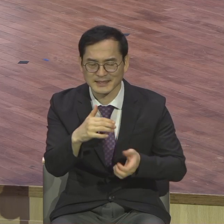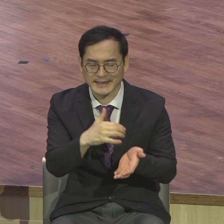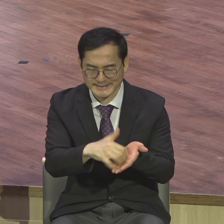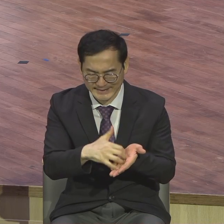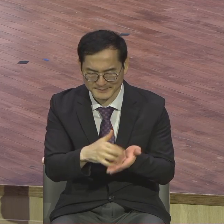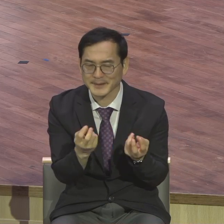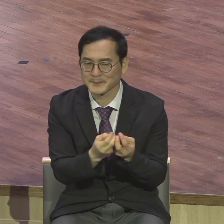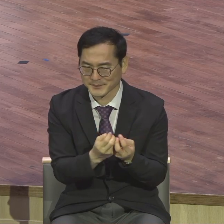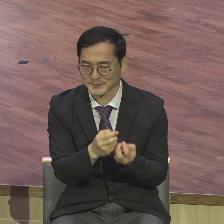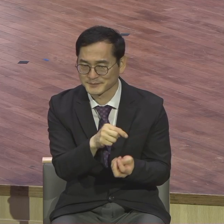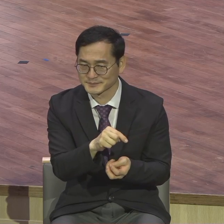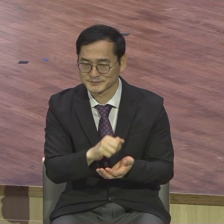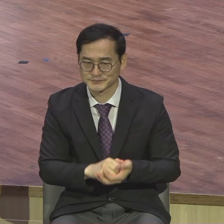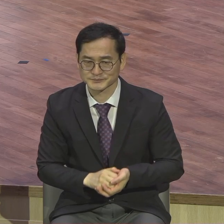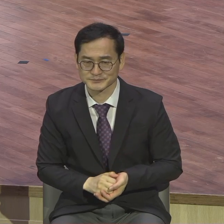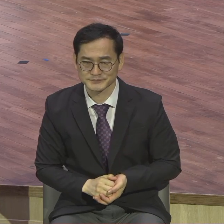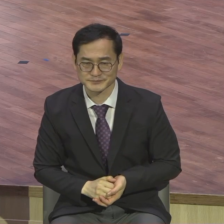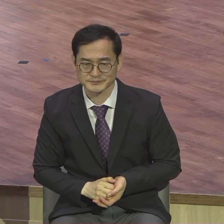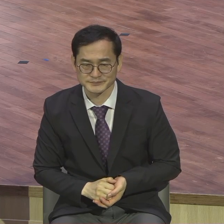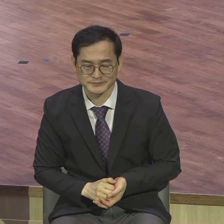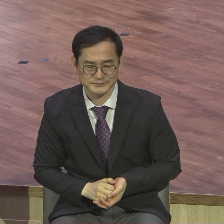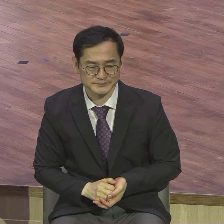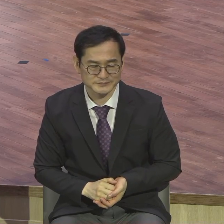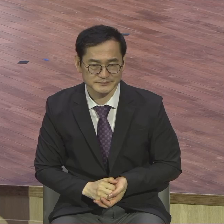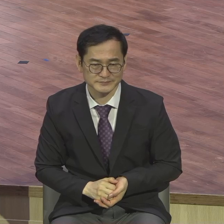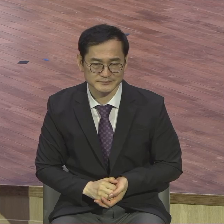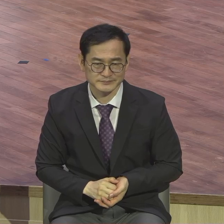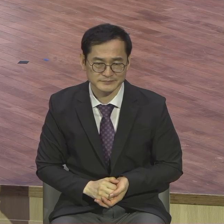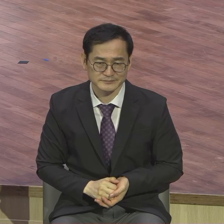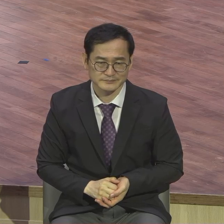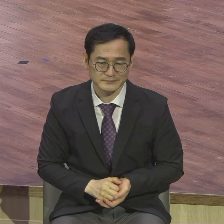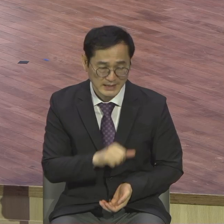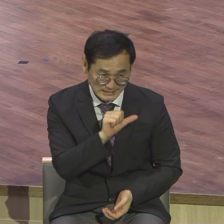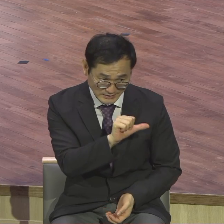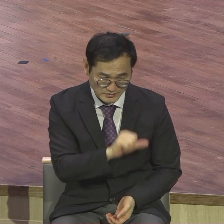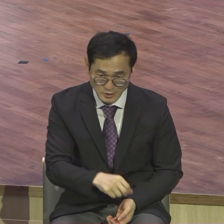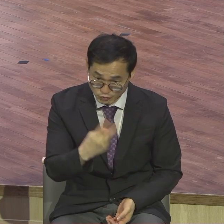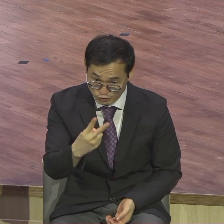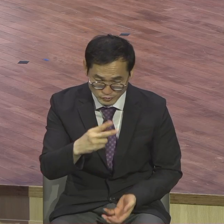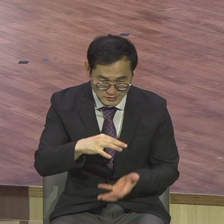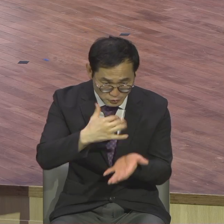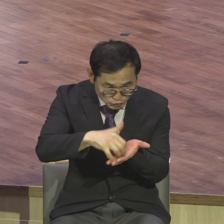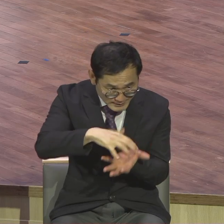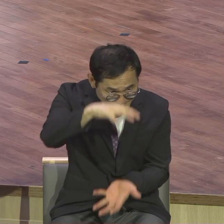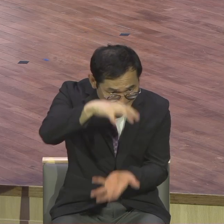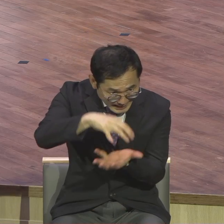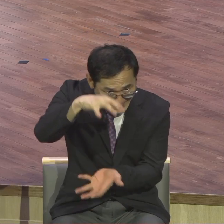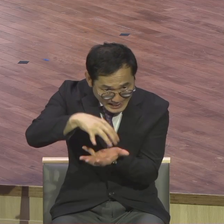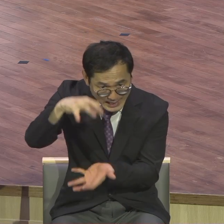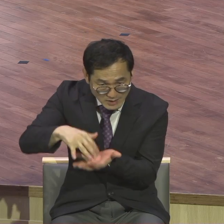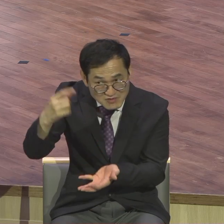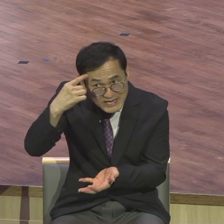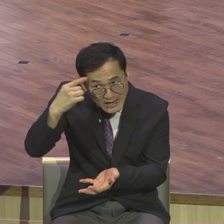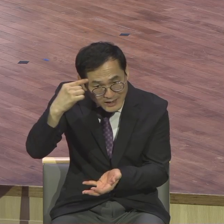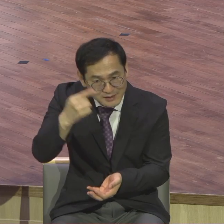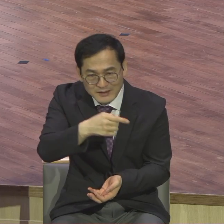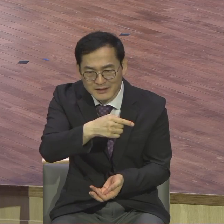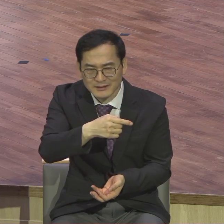달란트를 양적으로 생각하면 양적으로 달란트를 양적으로 그런데 본문에 보면 이